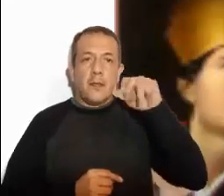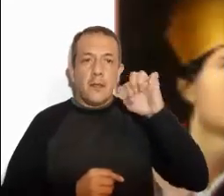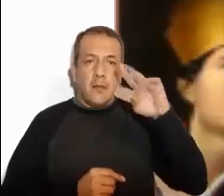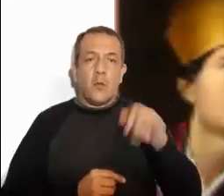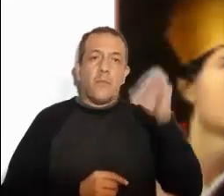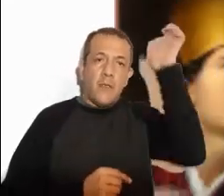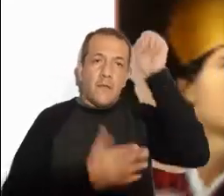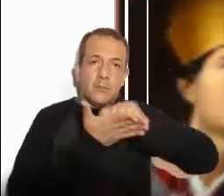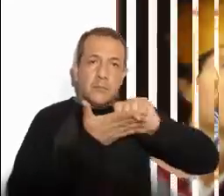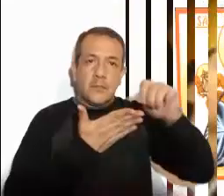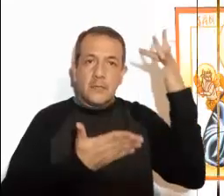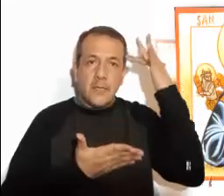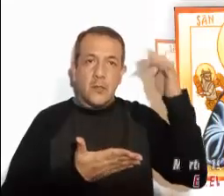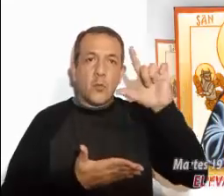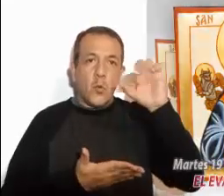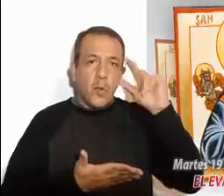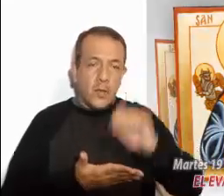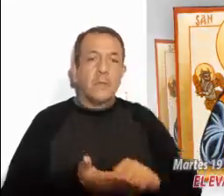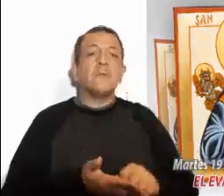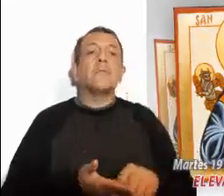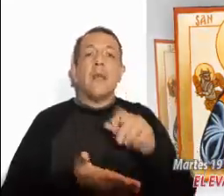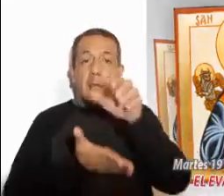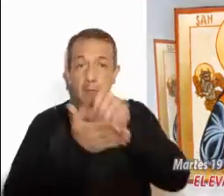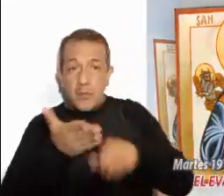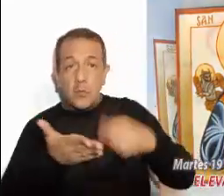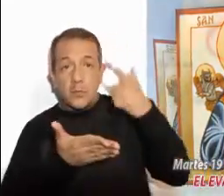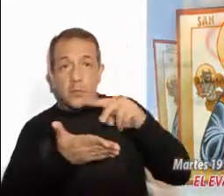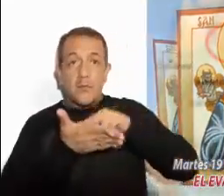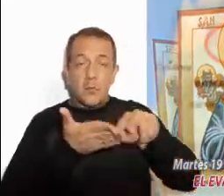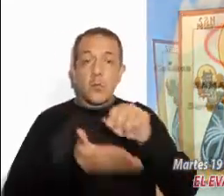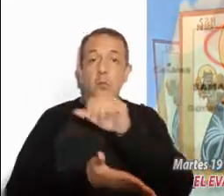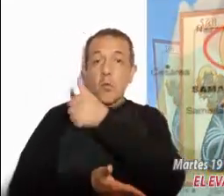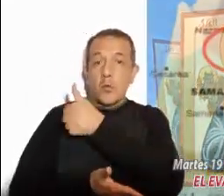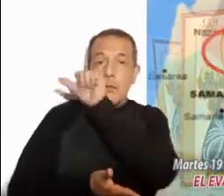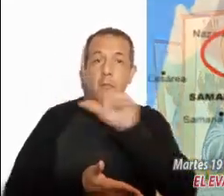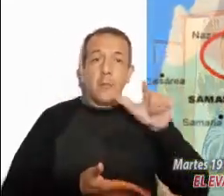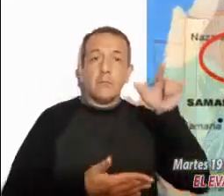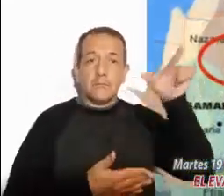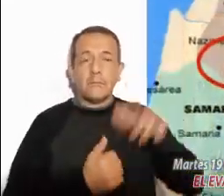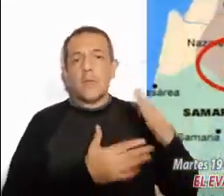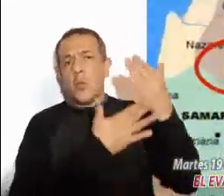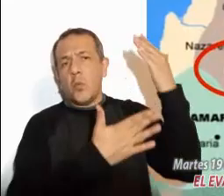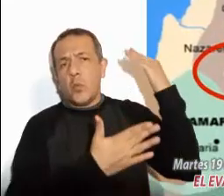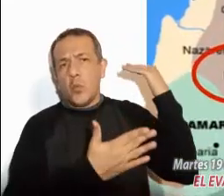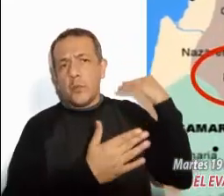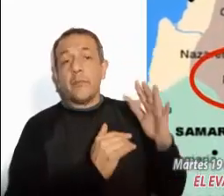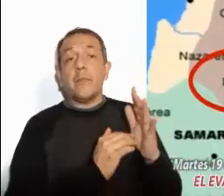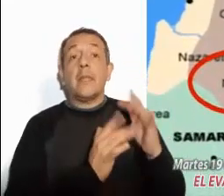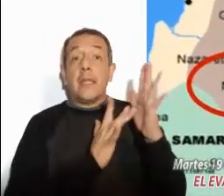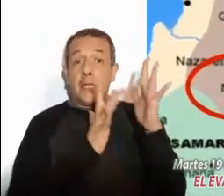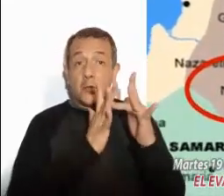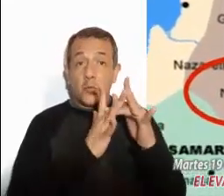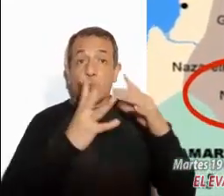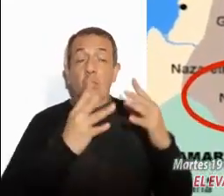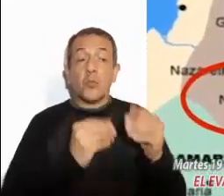Evangelio según San Lucas, capítulo 7, versículos del 11 al 17. En aquel tiempo, se